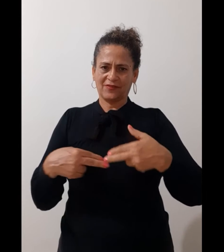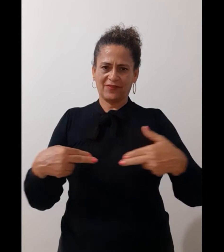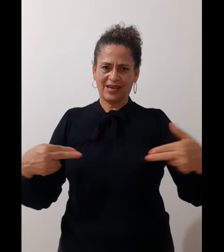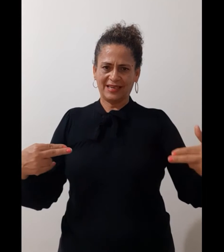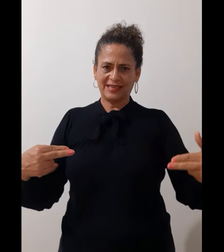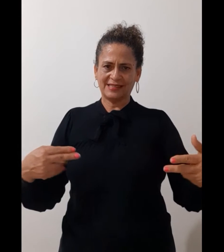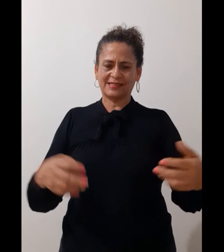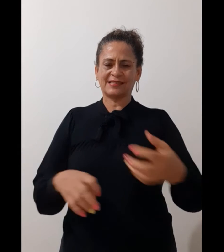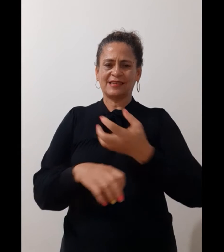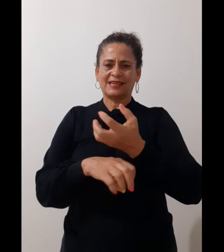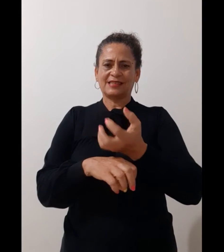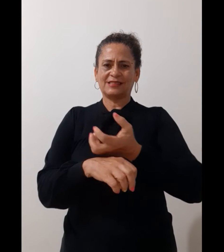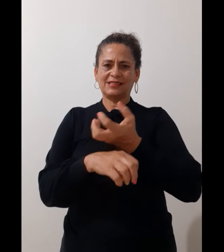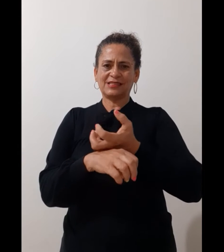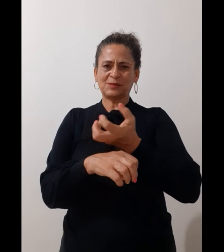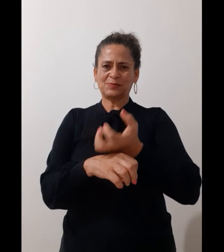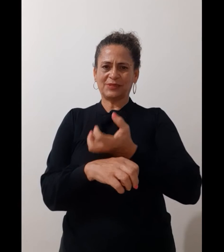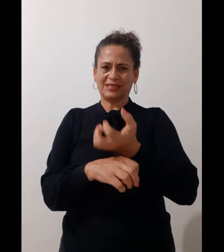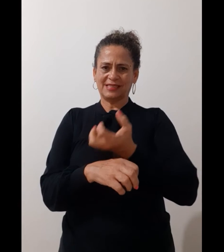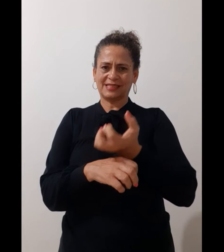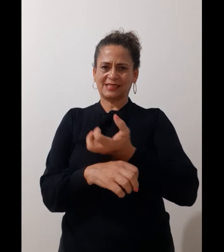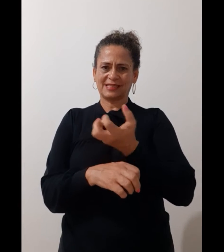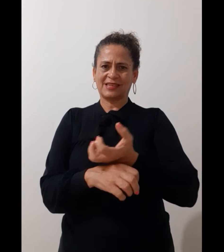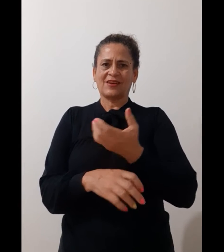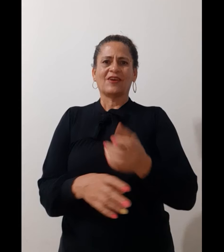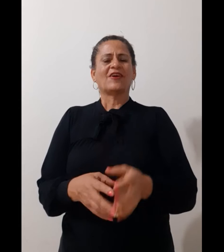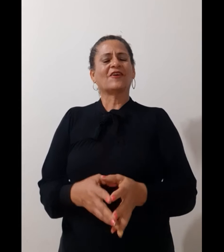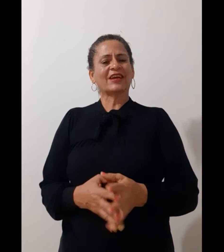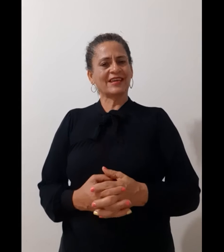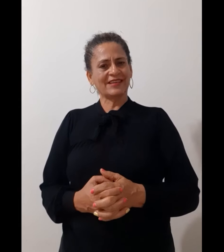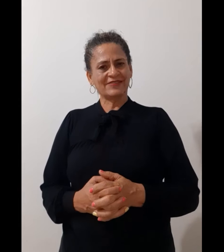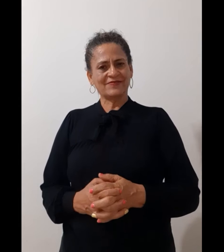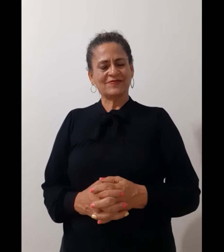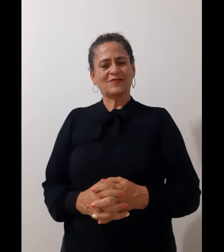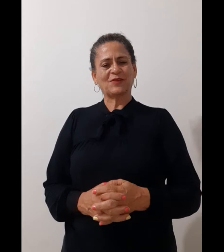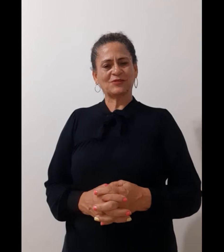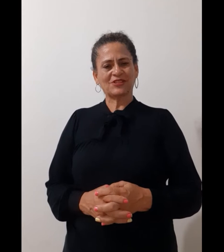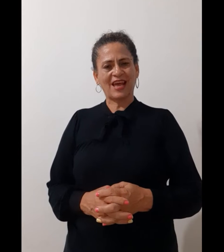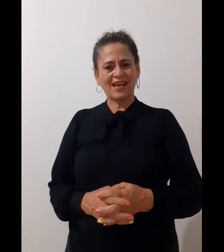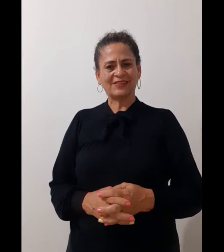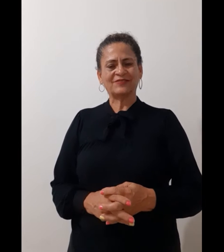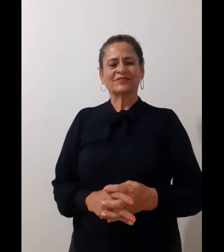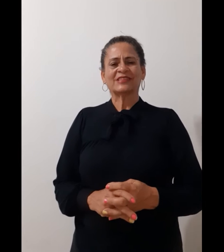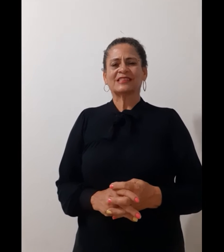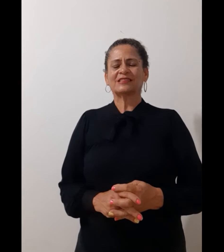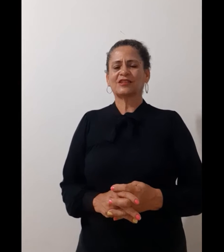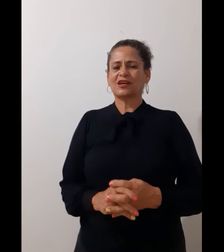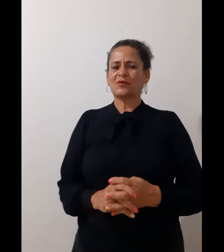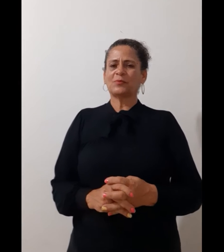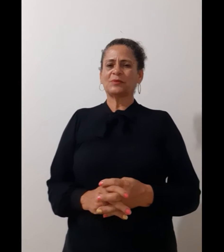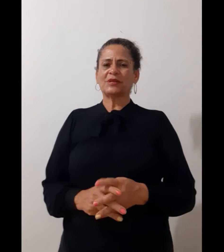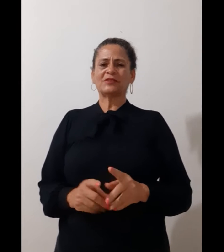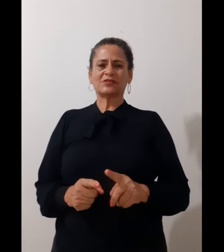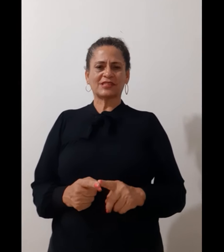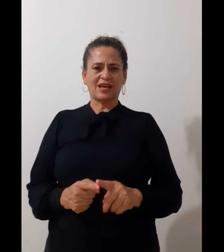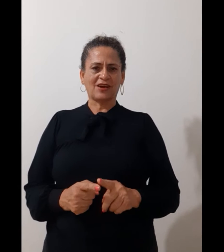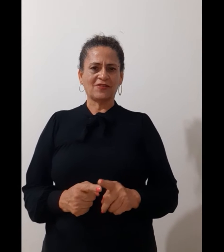várias disciplinas, ok? Vamos lá? Então o primeiro sinal